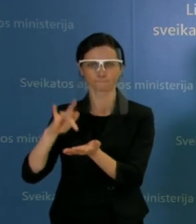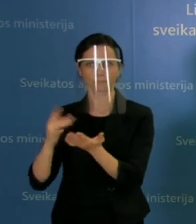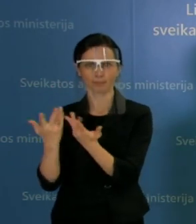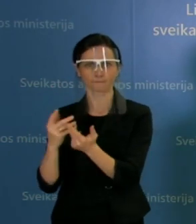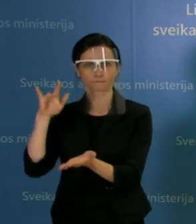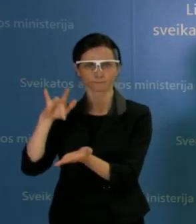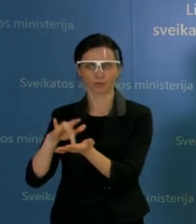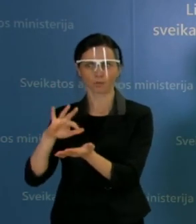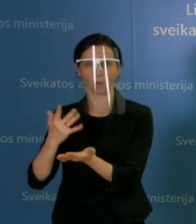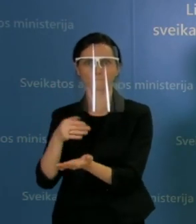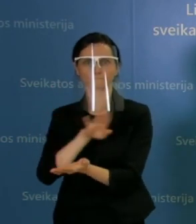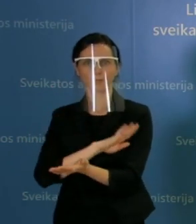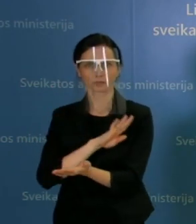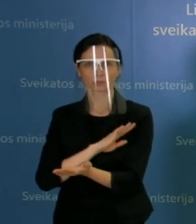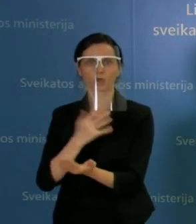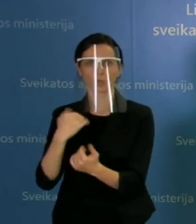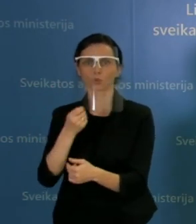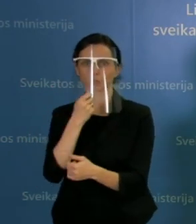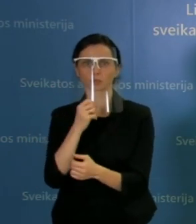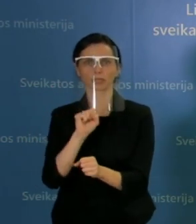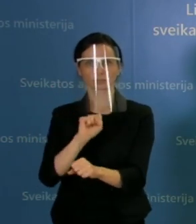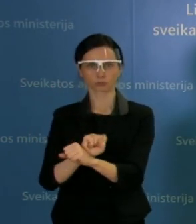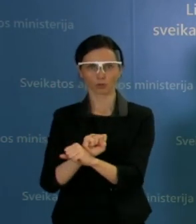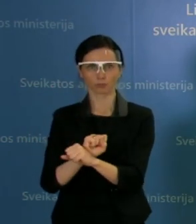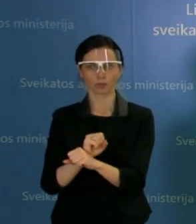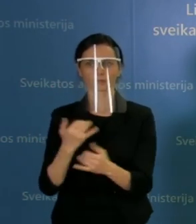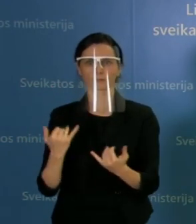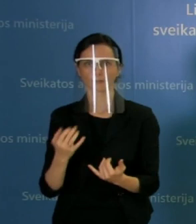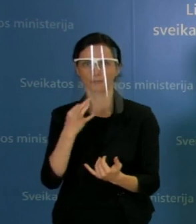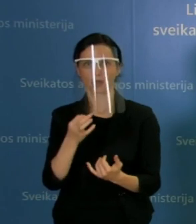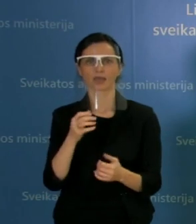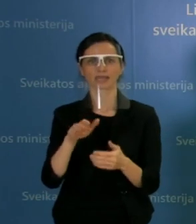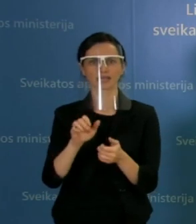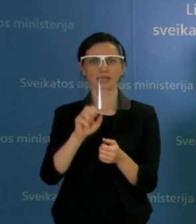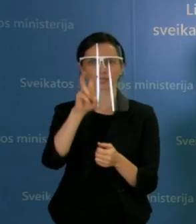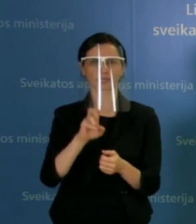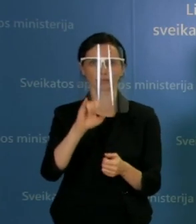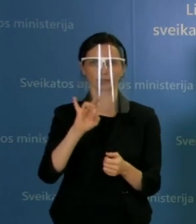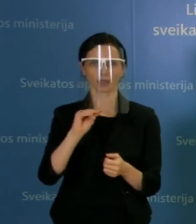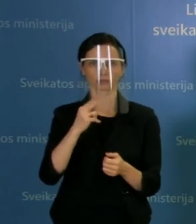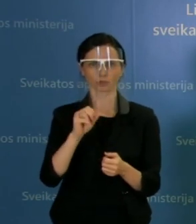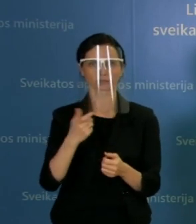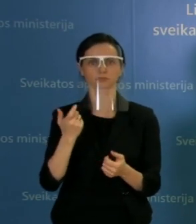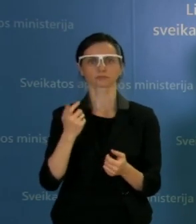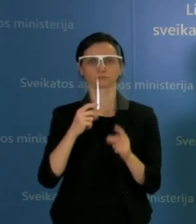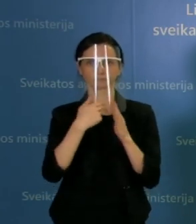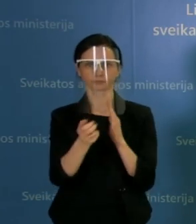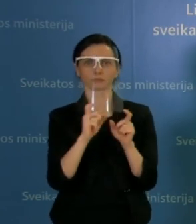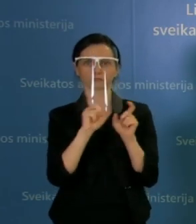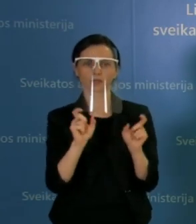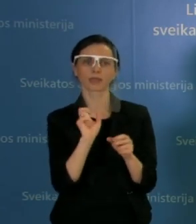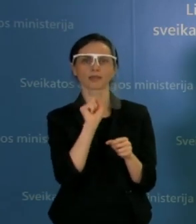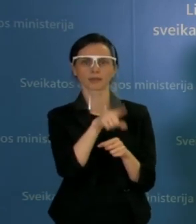aukantį mirtingumą. Ir šiuo metu yra duoti pavėdimai Hygienos institutui, yra atliekama detalią analizę.